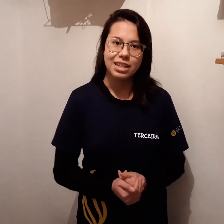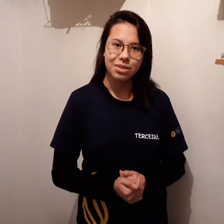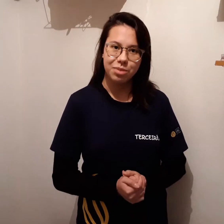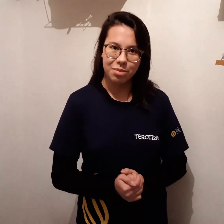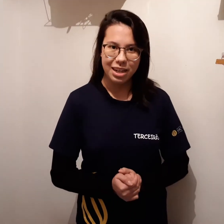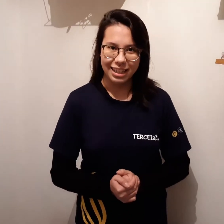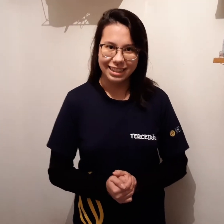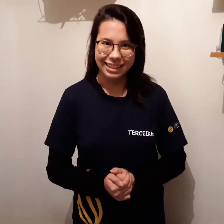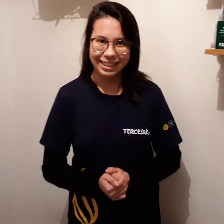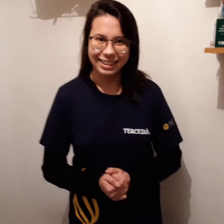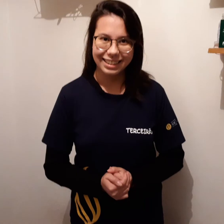isso, muito obrigada!